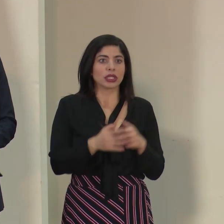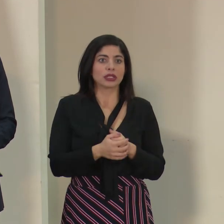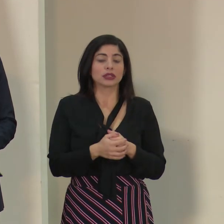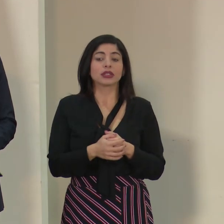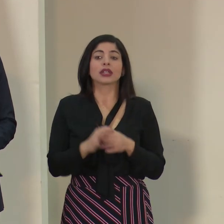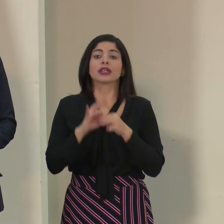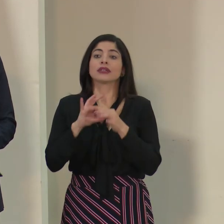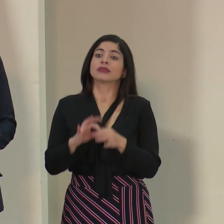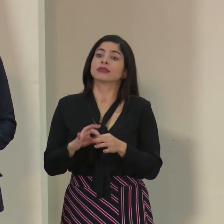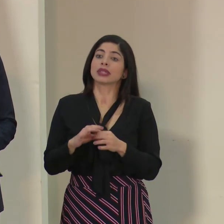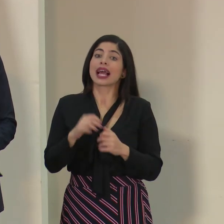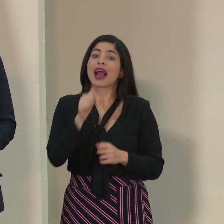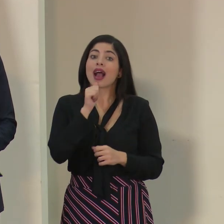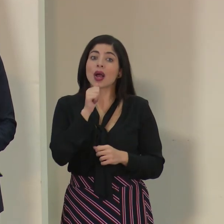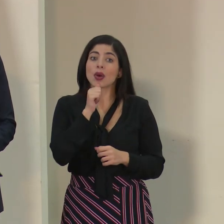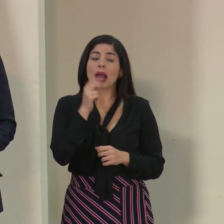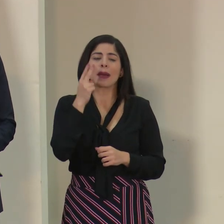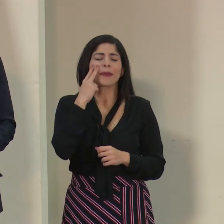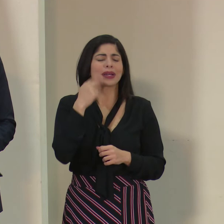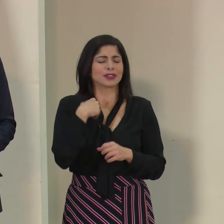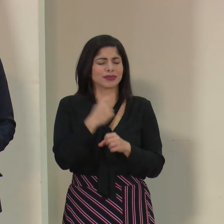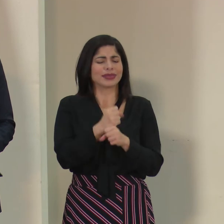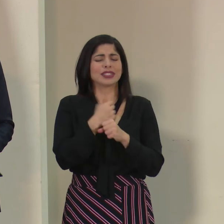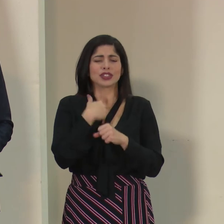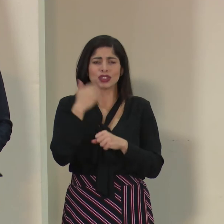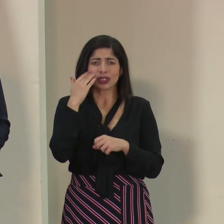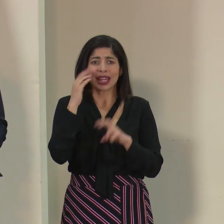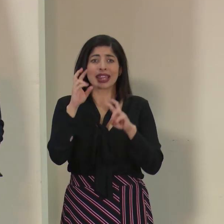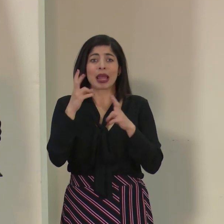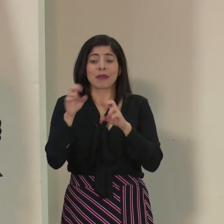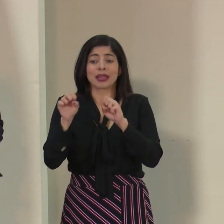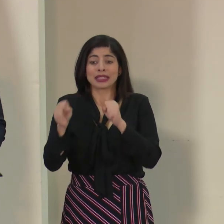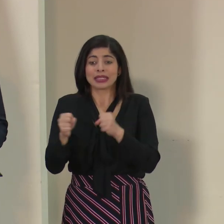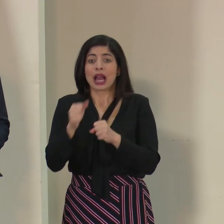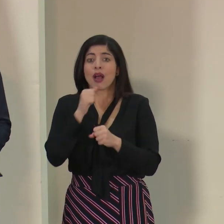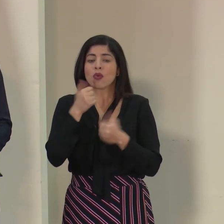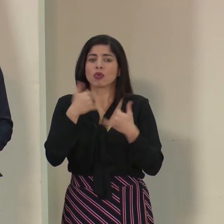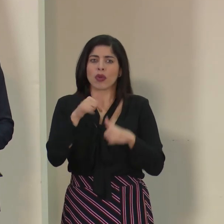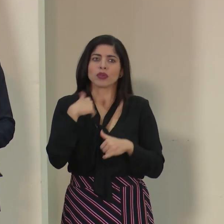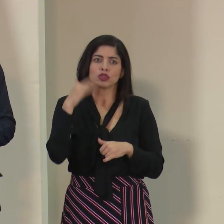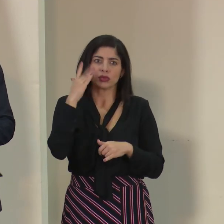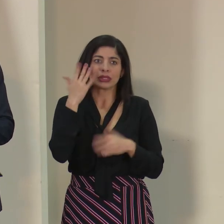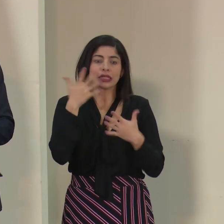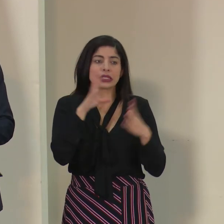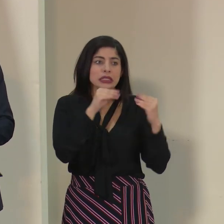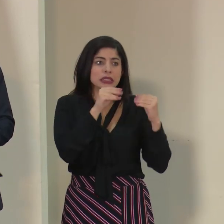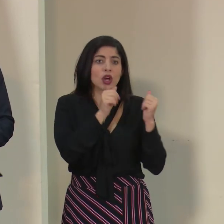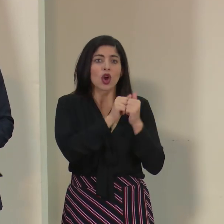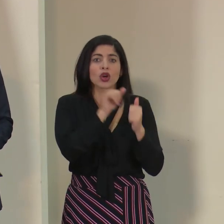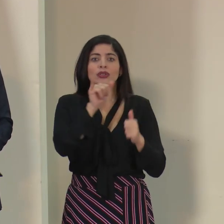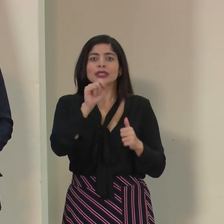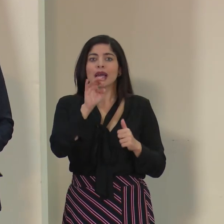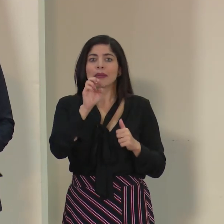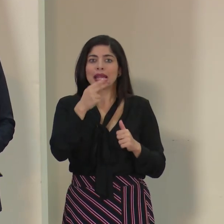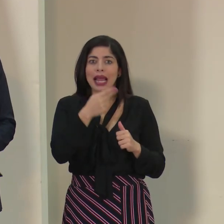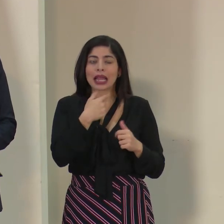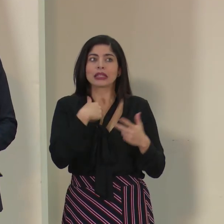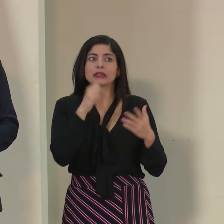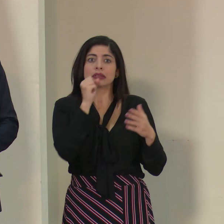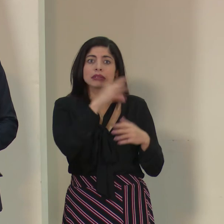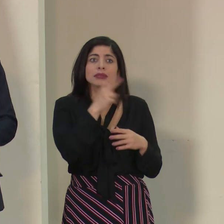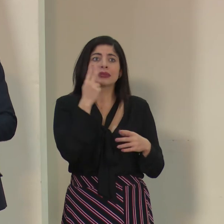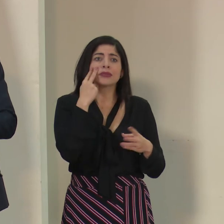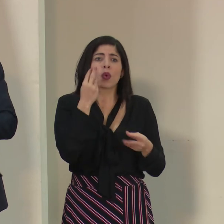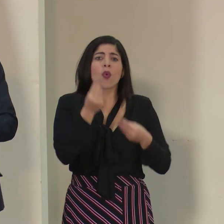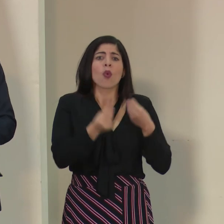Y con respecto a lo del agua, yo le aseguro, yo sé que el asunto de los arrucinamientos me sigue preocupando. Yo ya hablé con doña Yamiled y todavía le estoy mandando una nota para